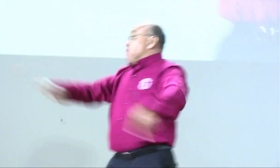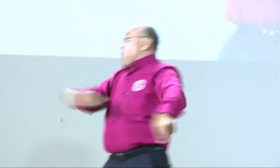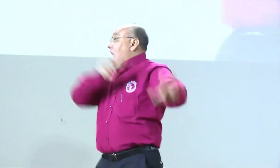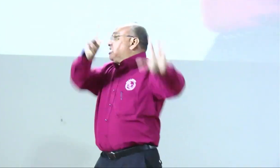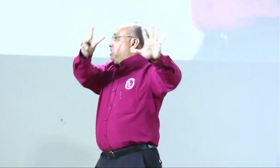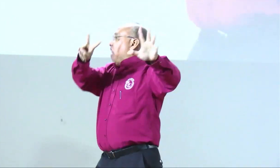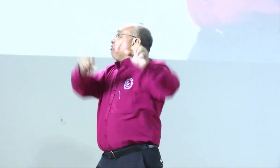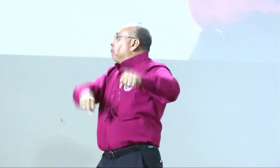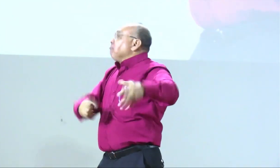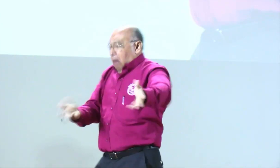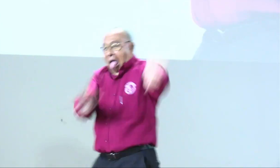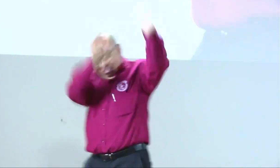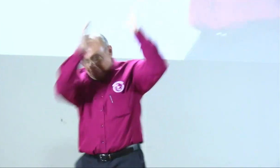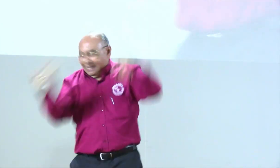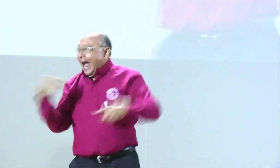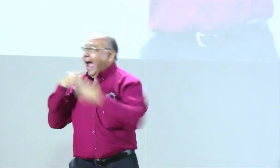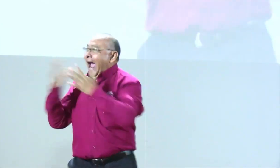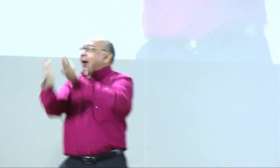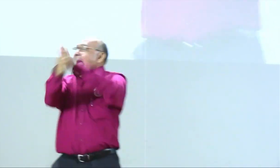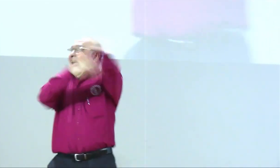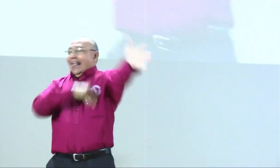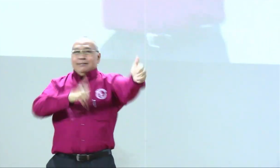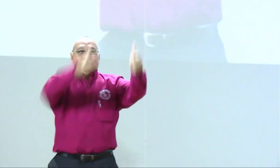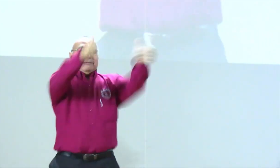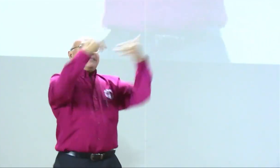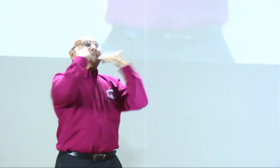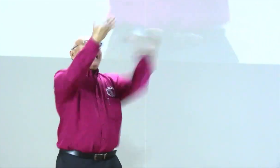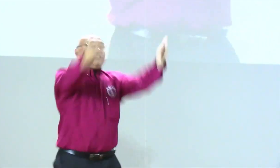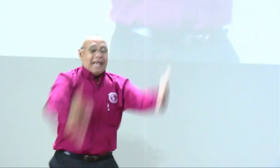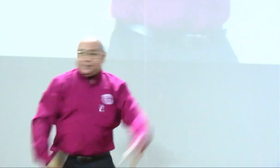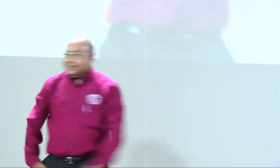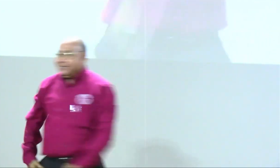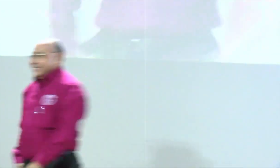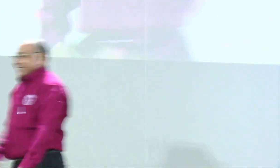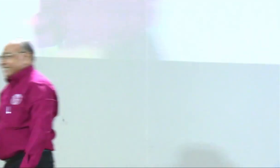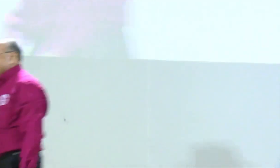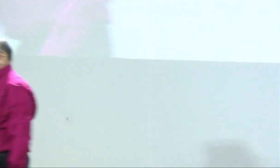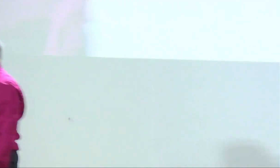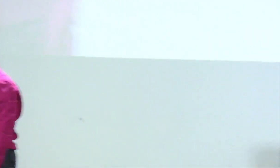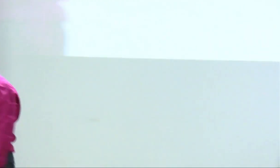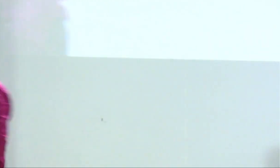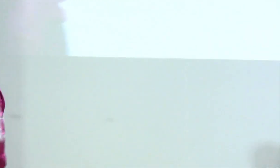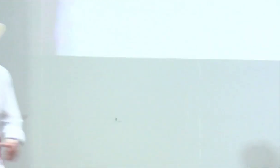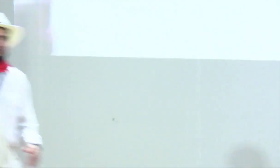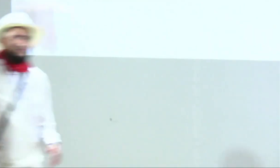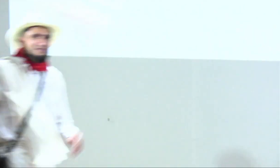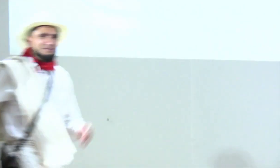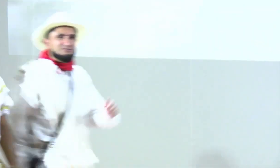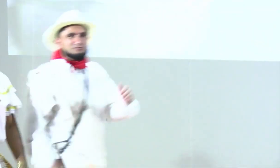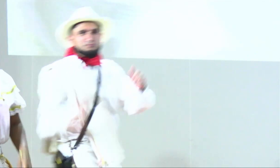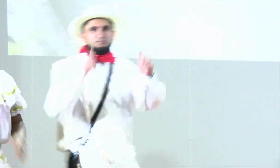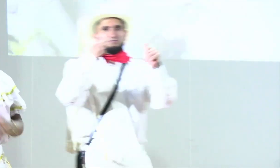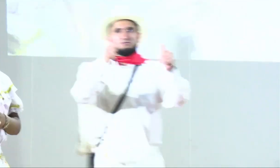mañana ¿sí? hombre que entonces que a las 7 vamos a ver muchas gracias